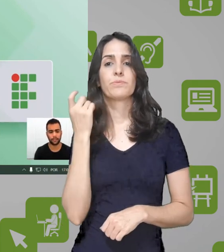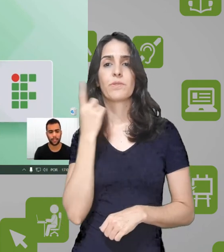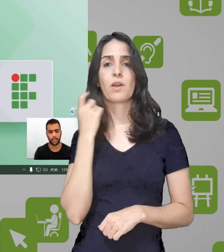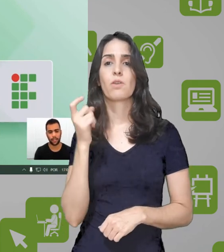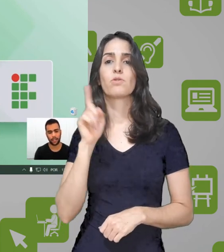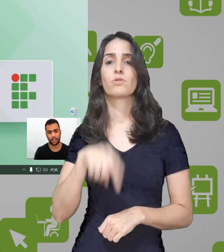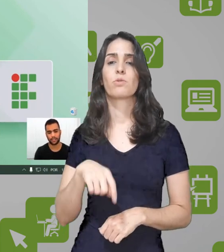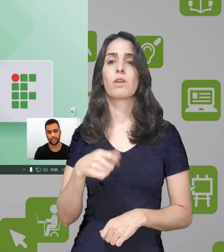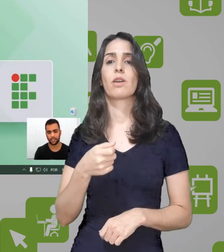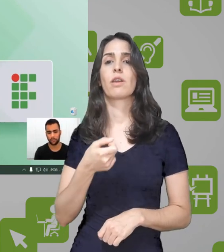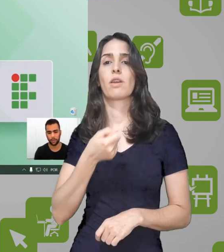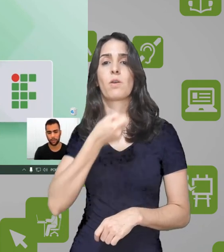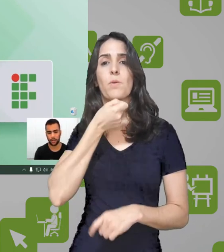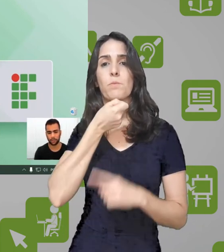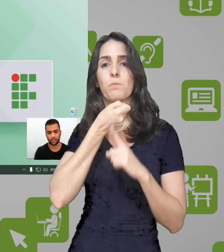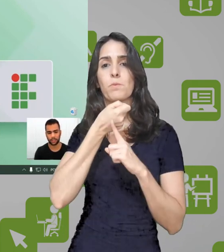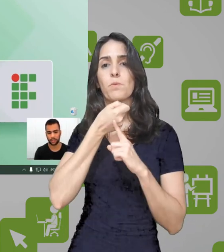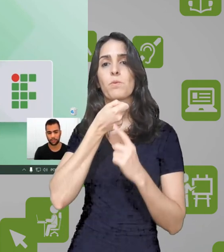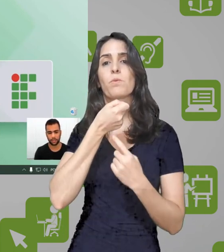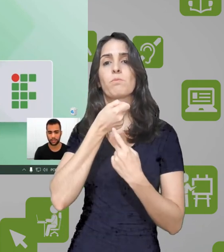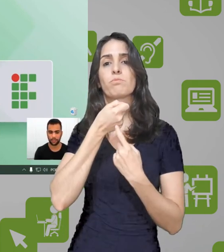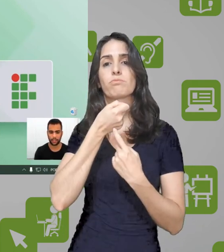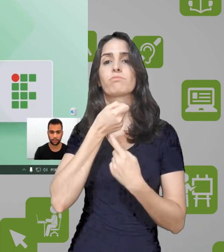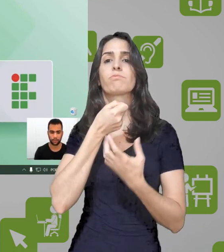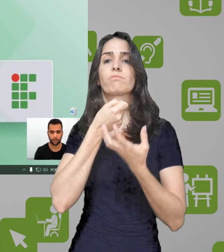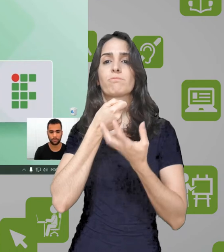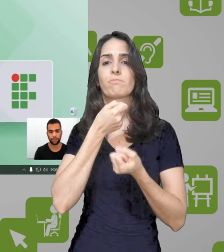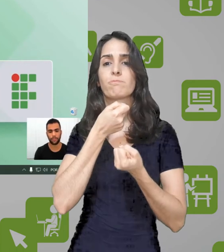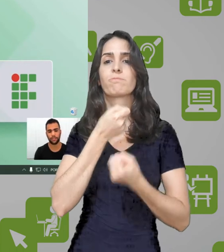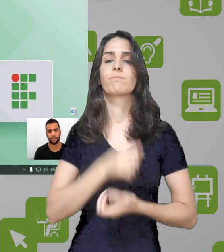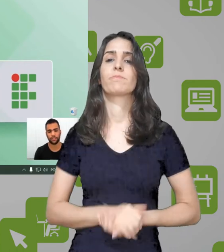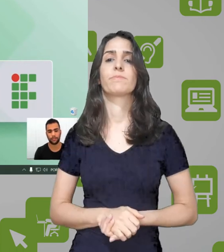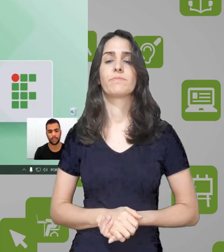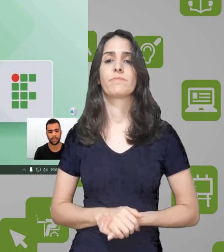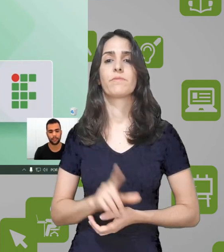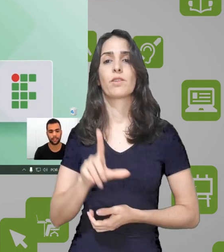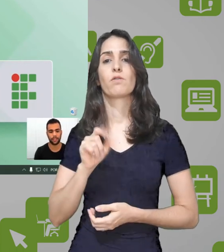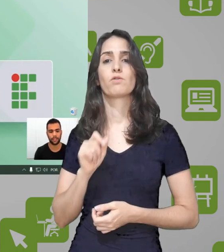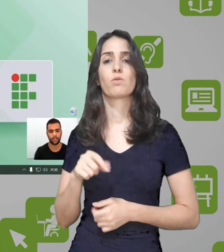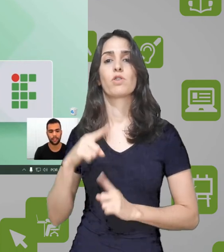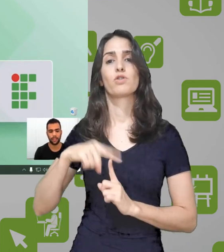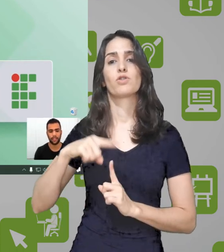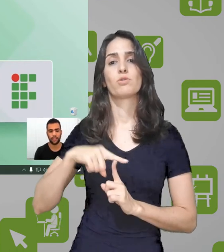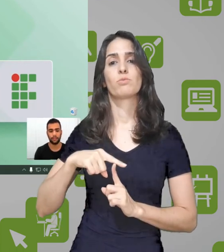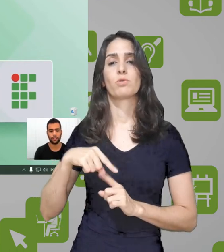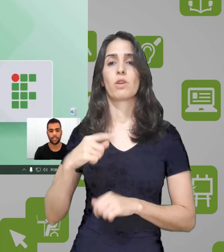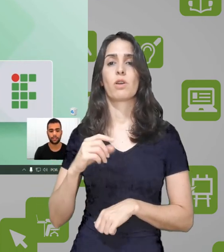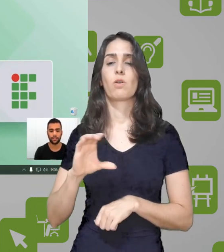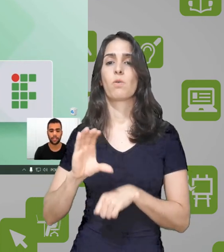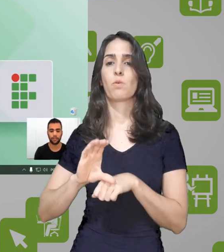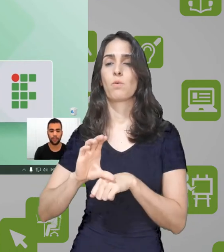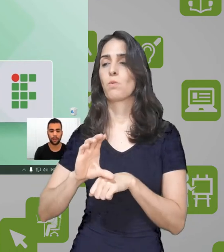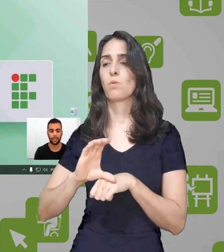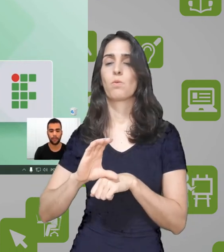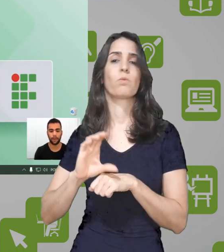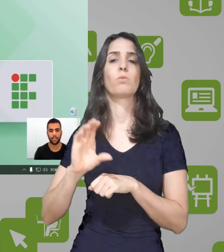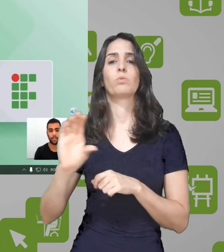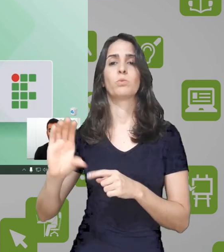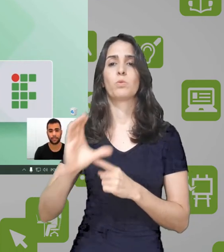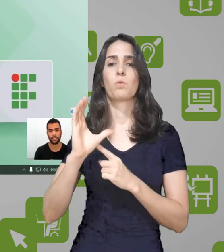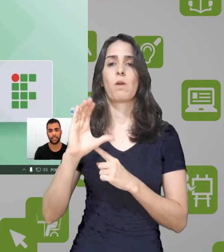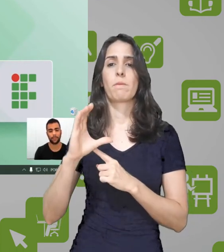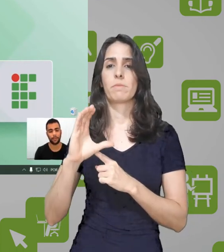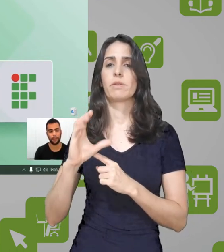alterar, a inserção do meu áudio está sendo feita através de um microfone, vou deixar marcado aqui, e vou selecionar qual é a minha